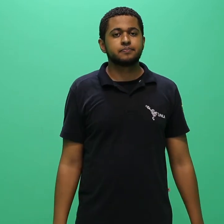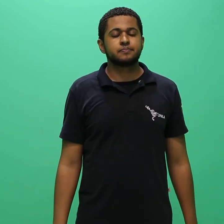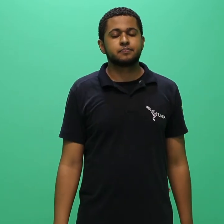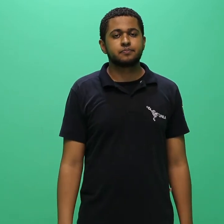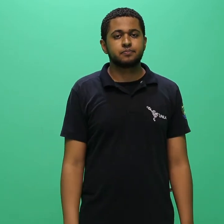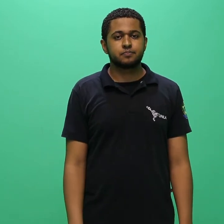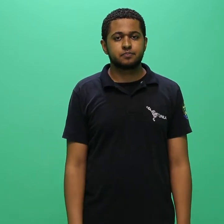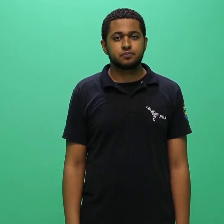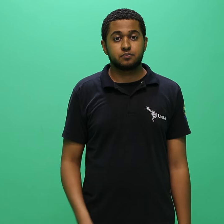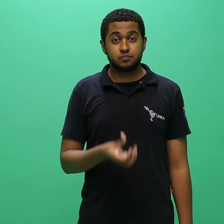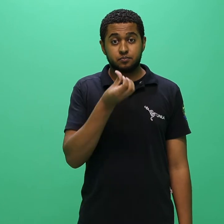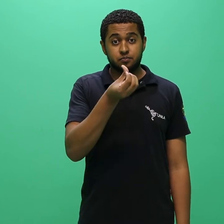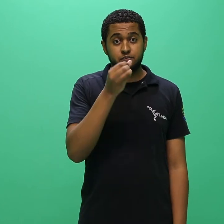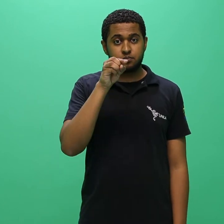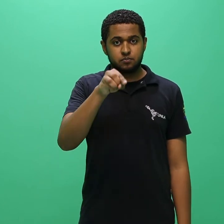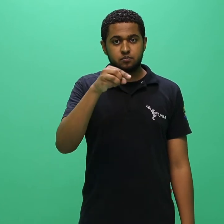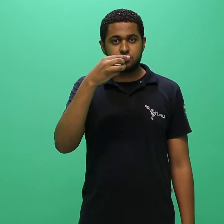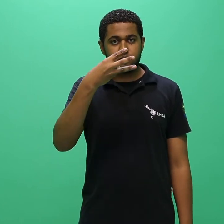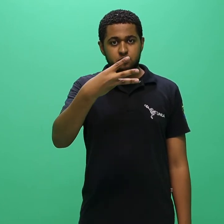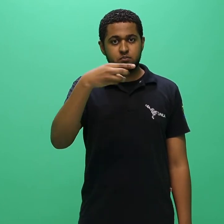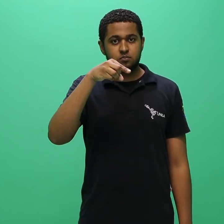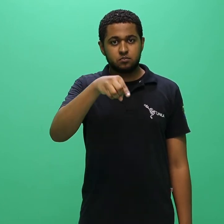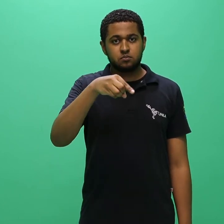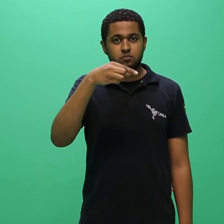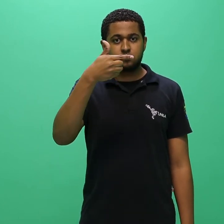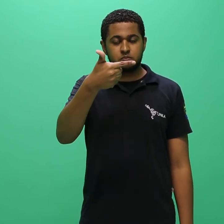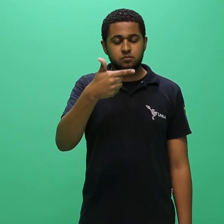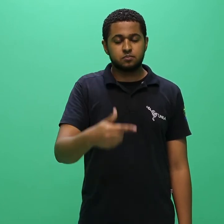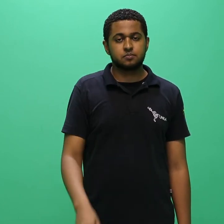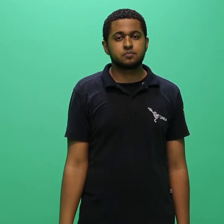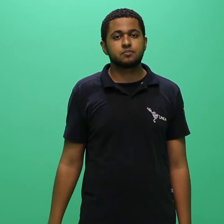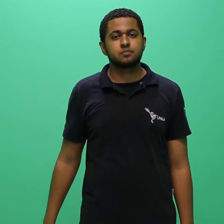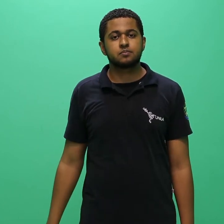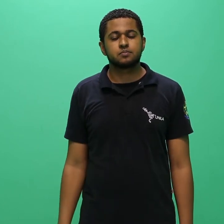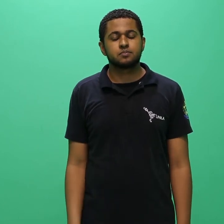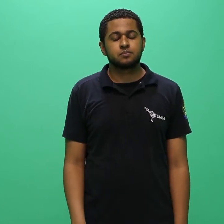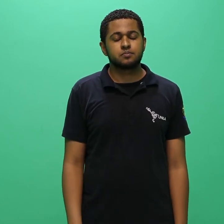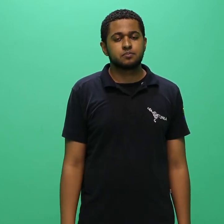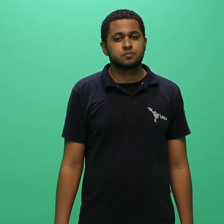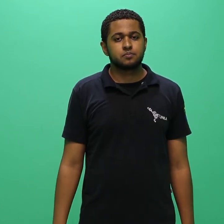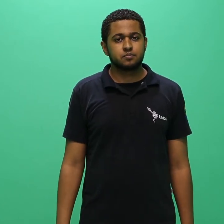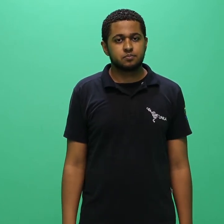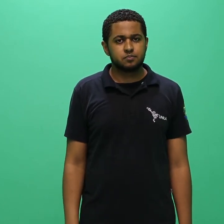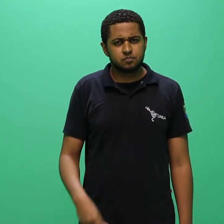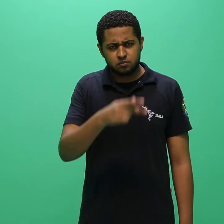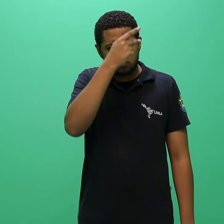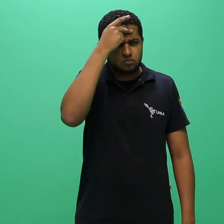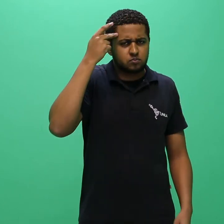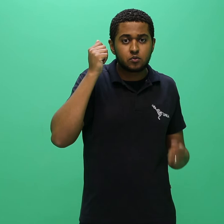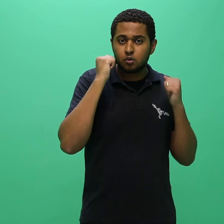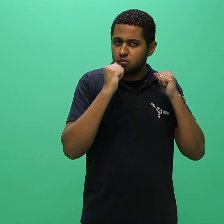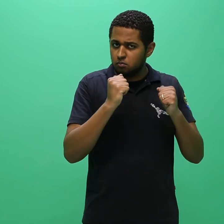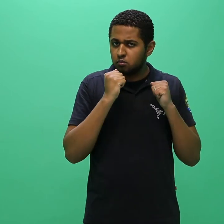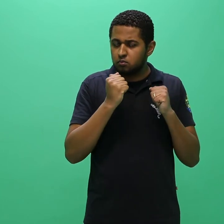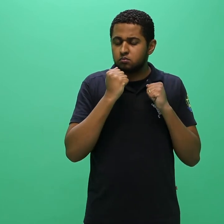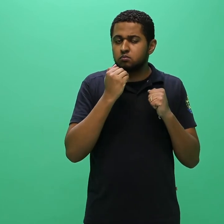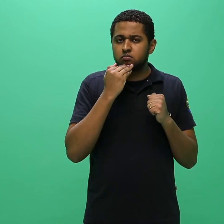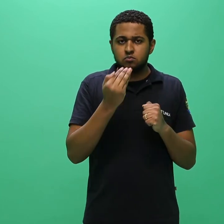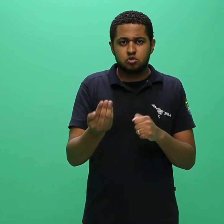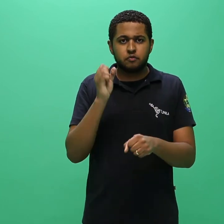6.3.2. O candidato poderá requerer vaga para um